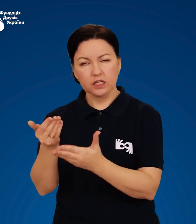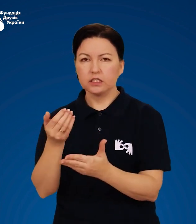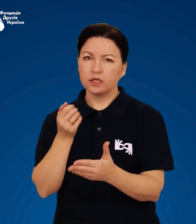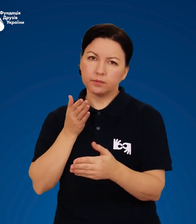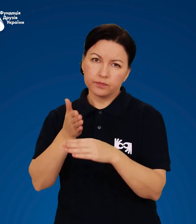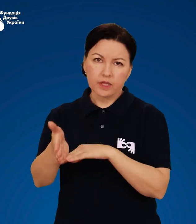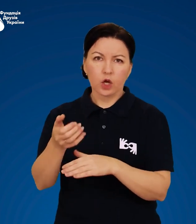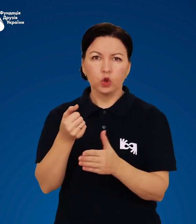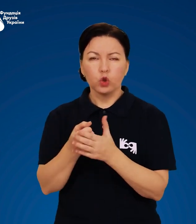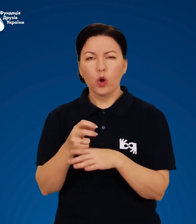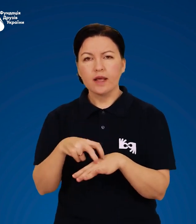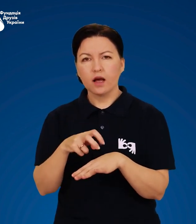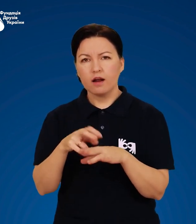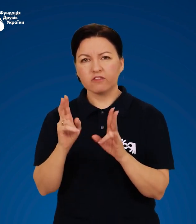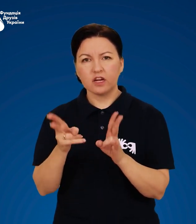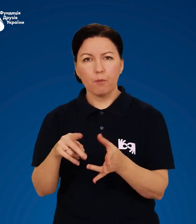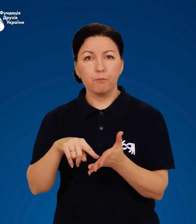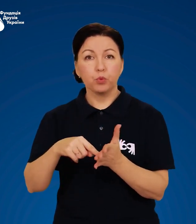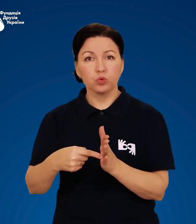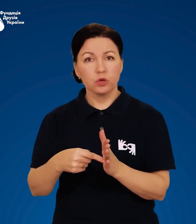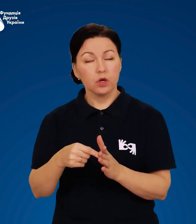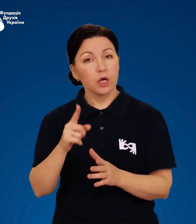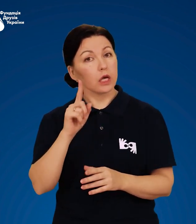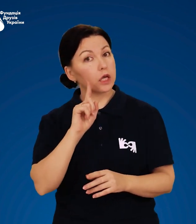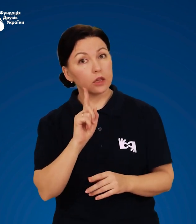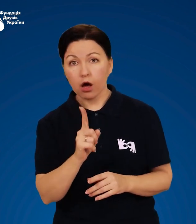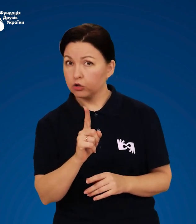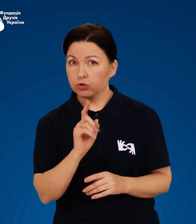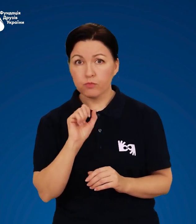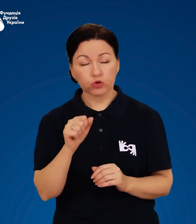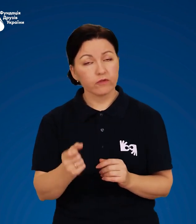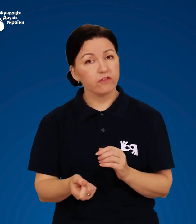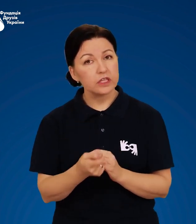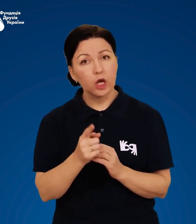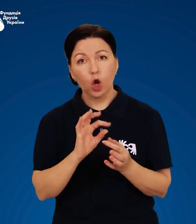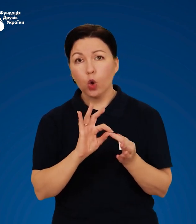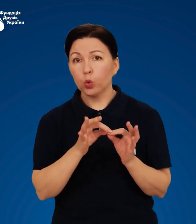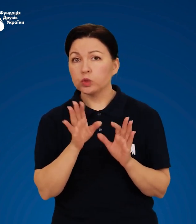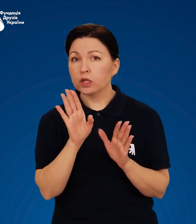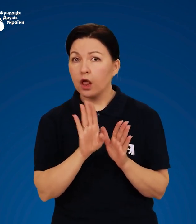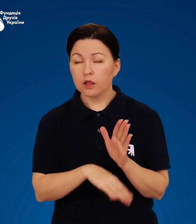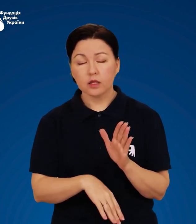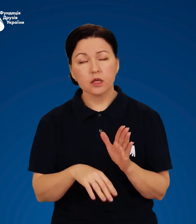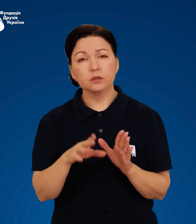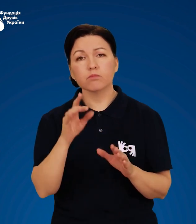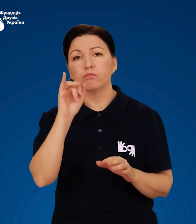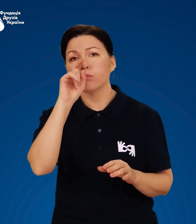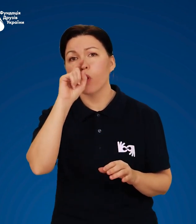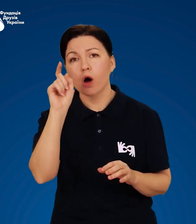лікаря в травмпункт. Інакше можуть виникнути ускладнення з поганими наслідками.